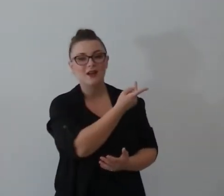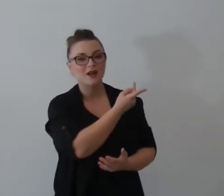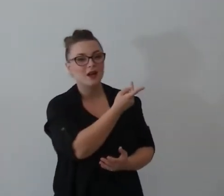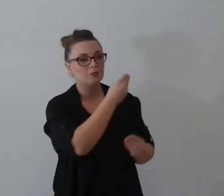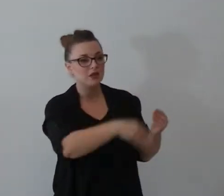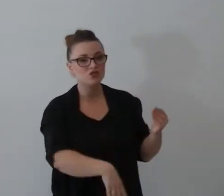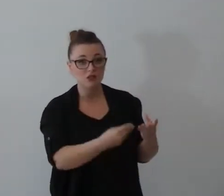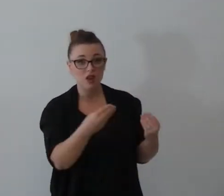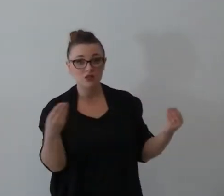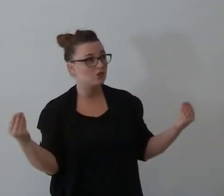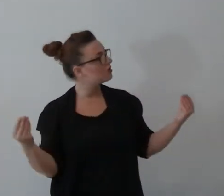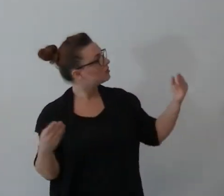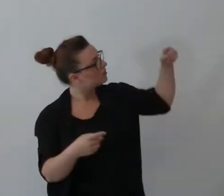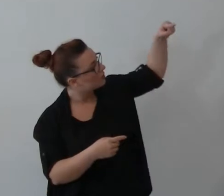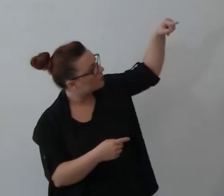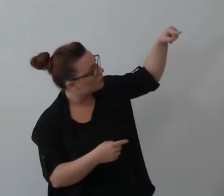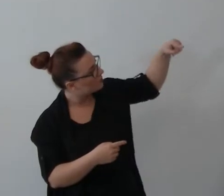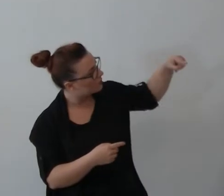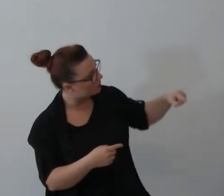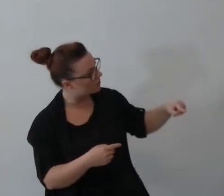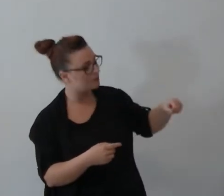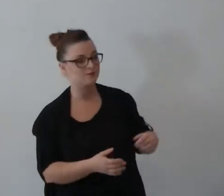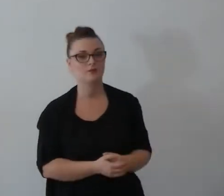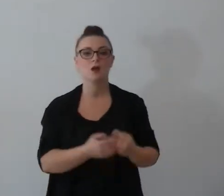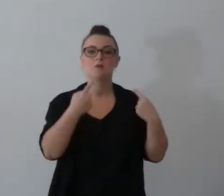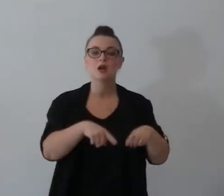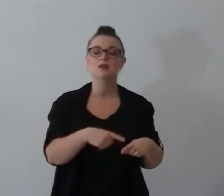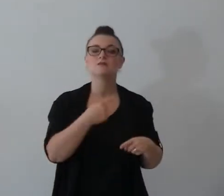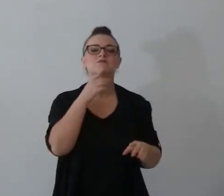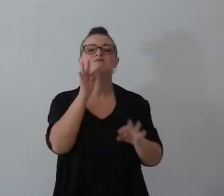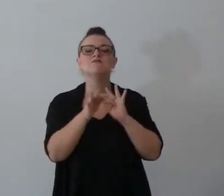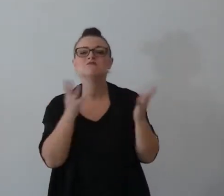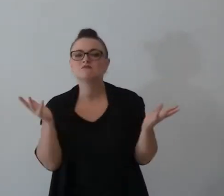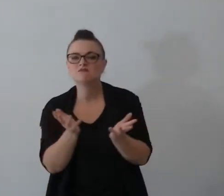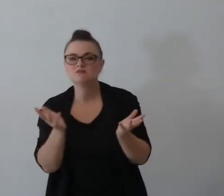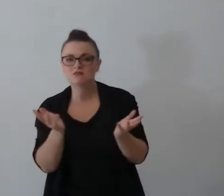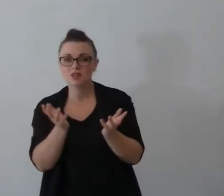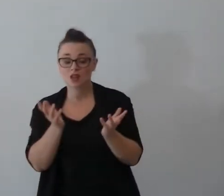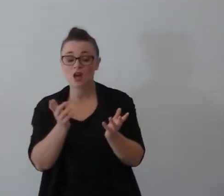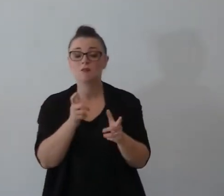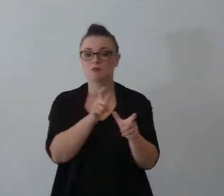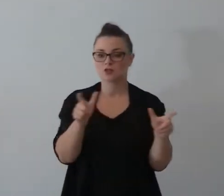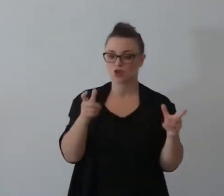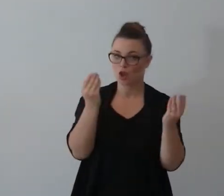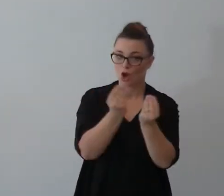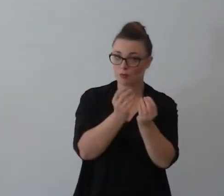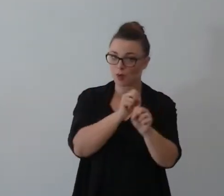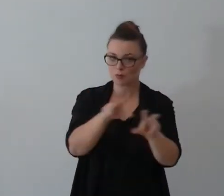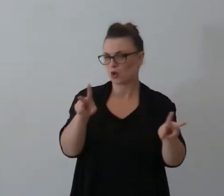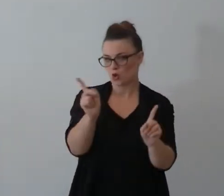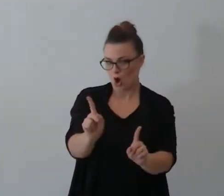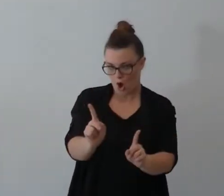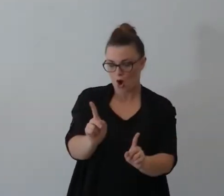'attività della pazienza significa non che le persone hanno smesso di essere coppia perché